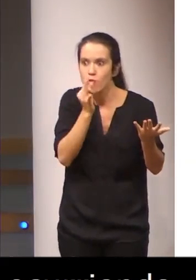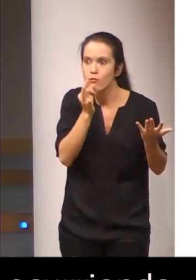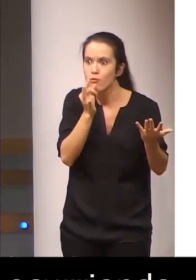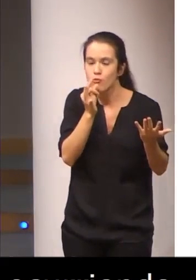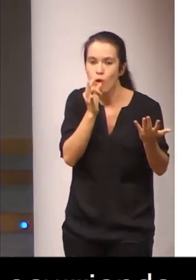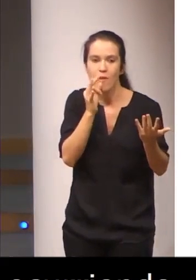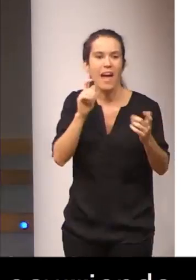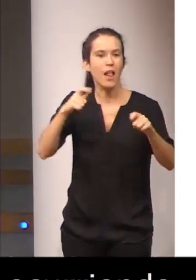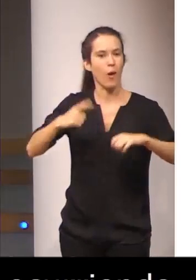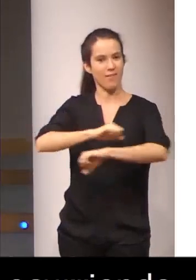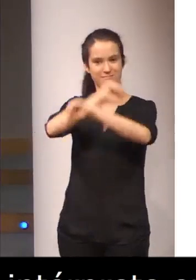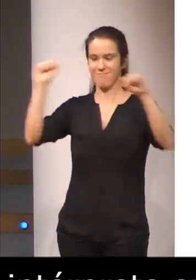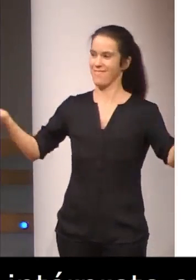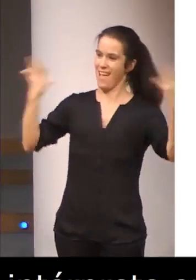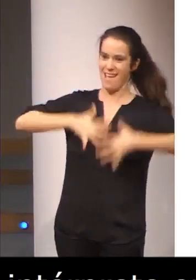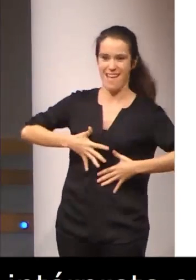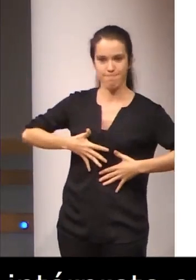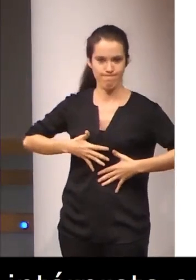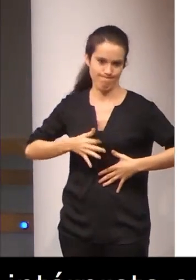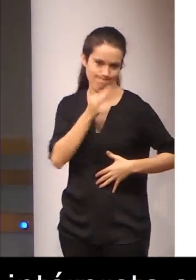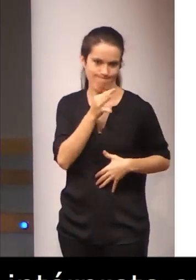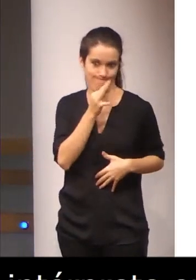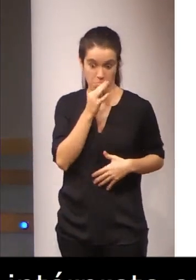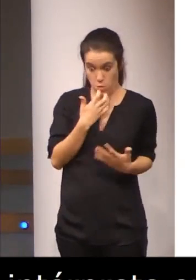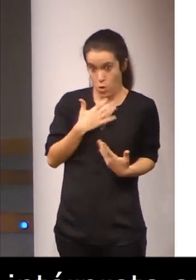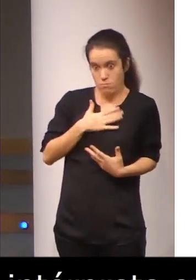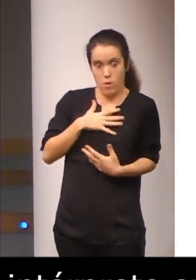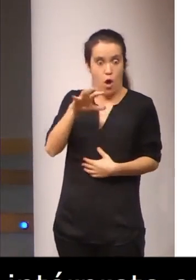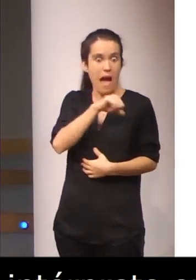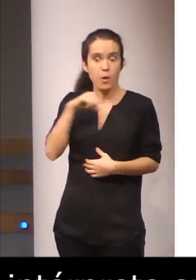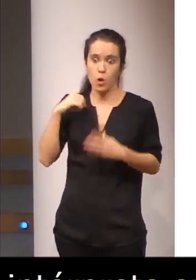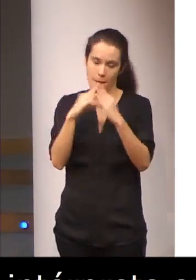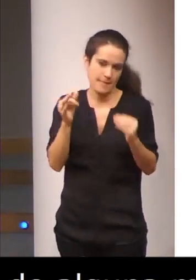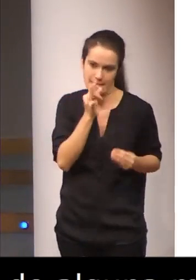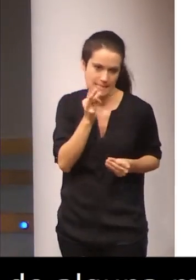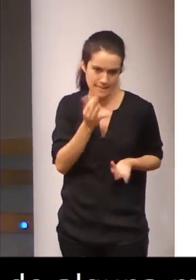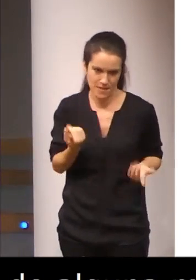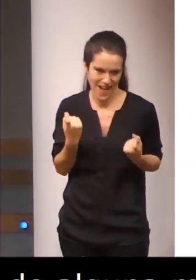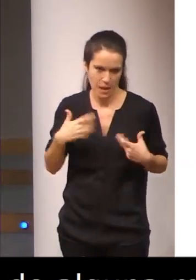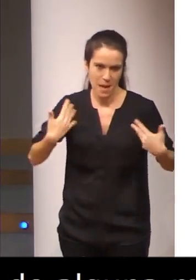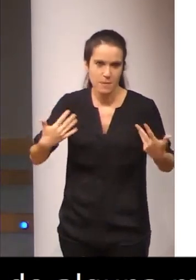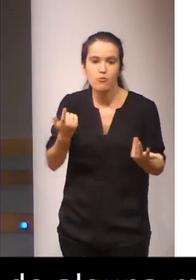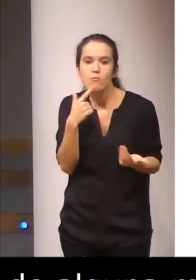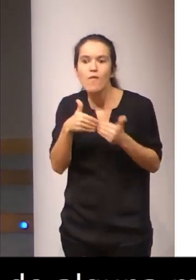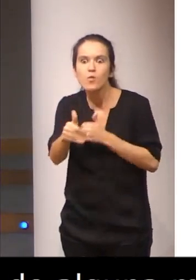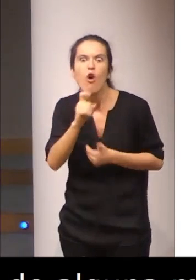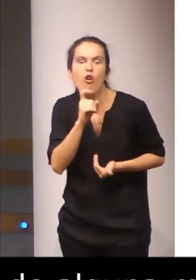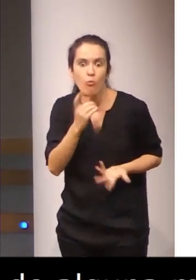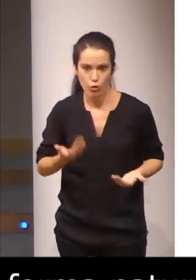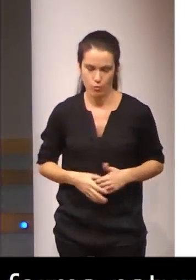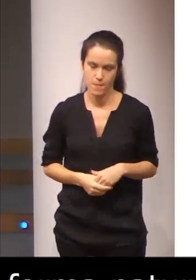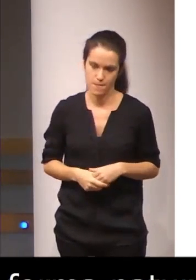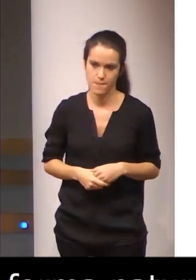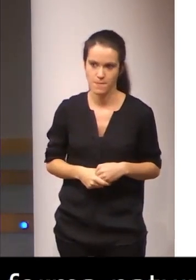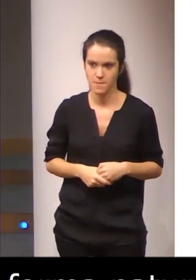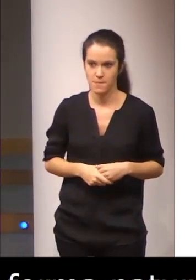de forma natural, al menos en la comunidad autonómica andaluza, como hemos comprobado. Esto ha hecho, o